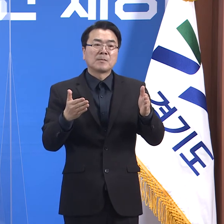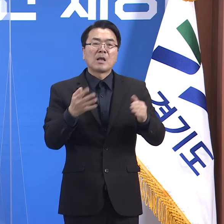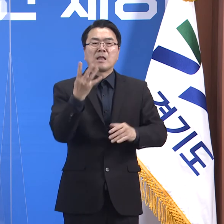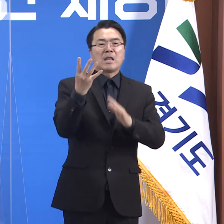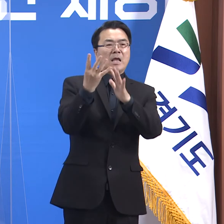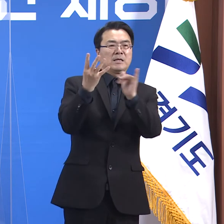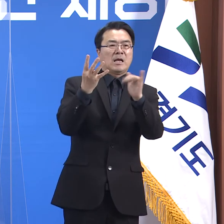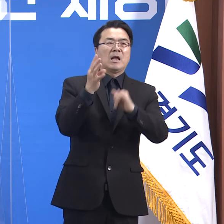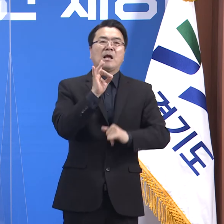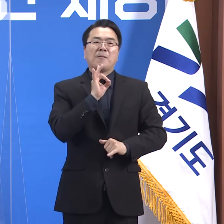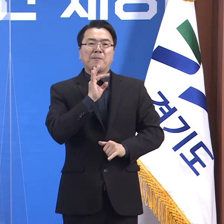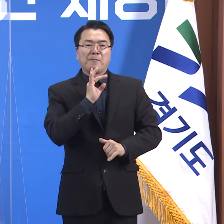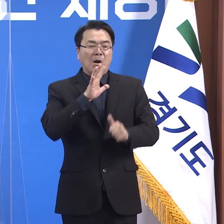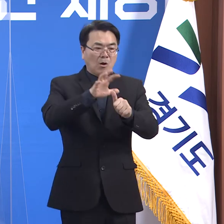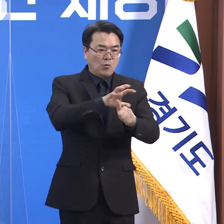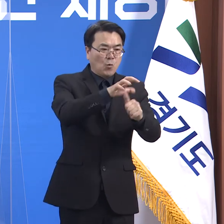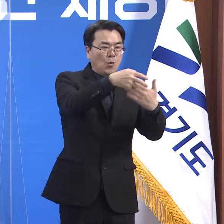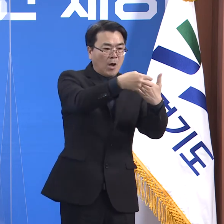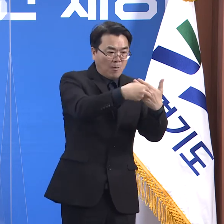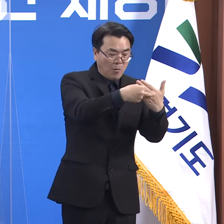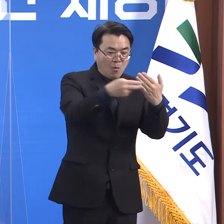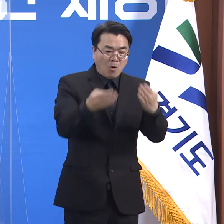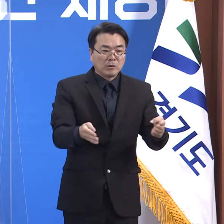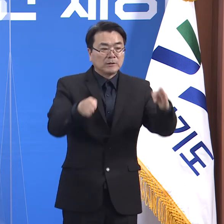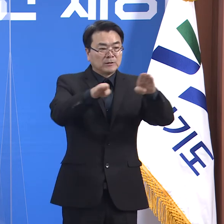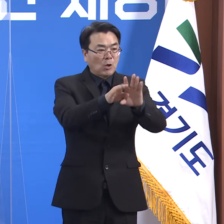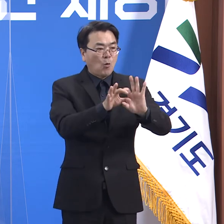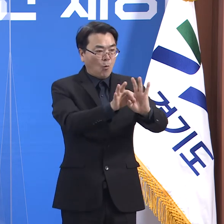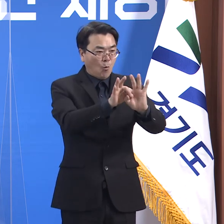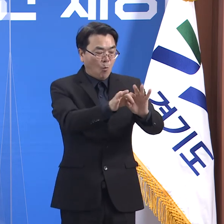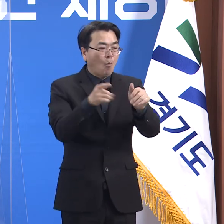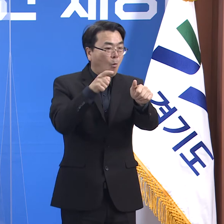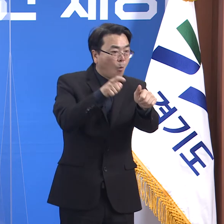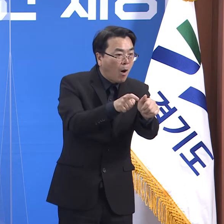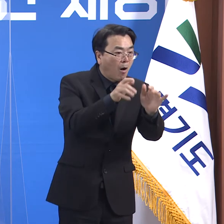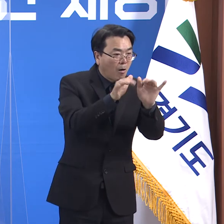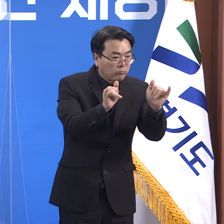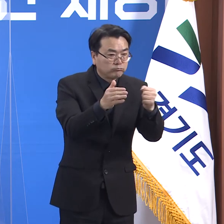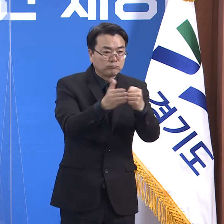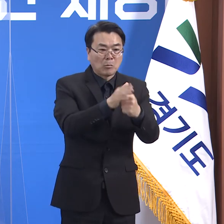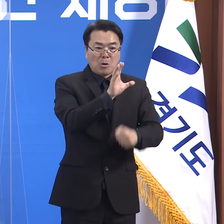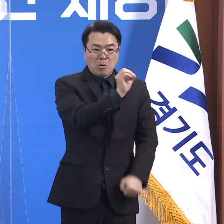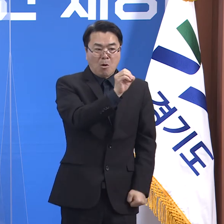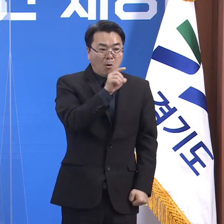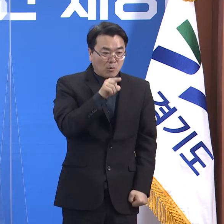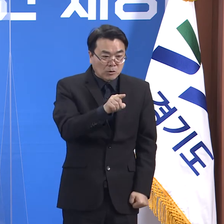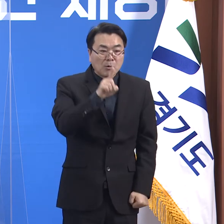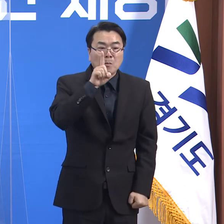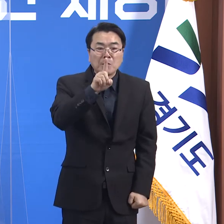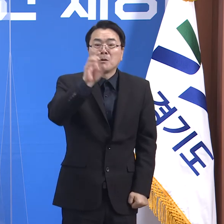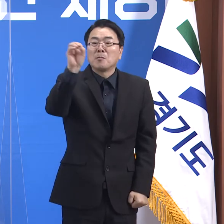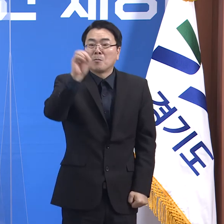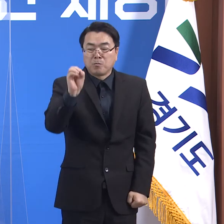4명이 요양병원, 요양시설 관련 확진자로서 약 0.1%의 낮은 비율입니다.